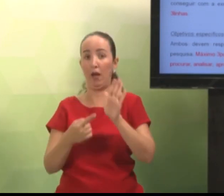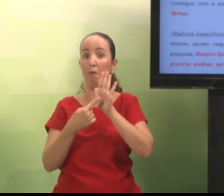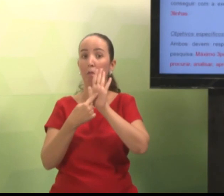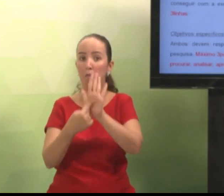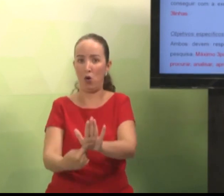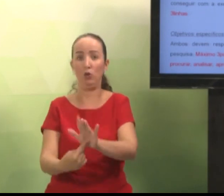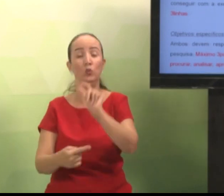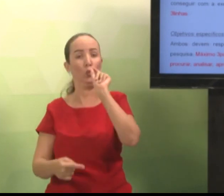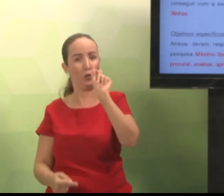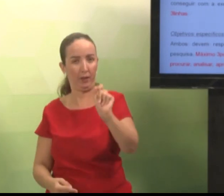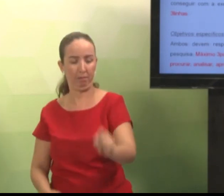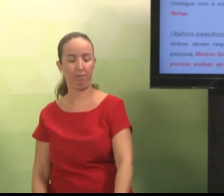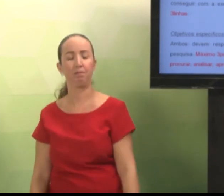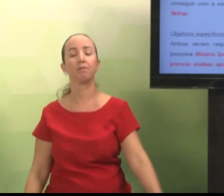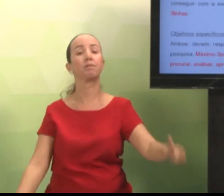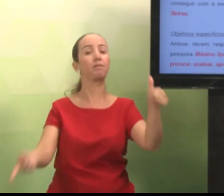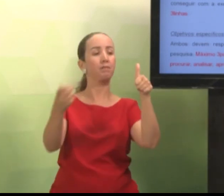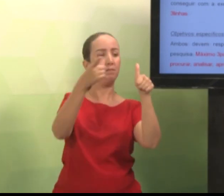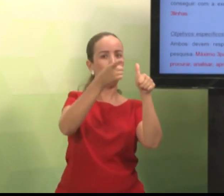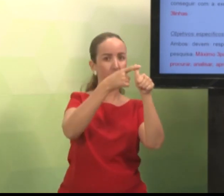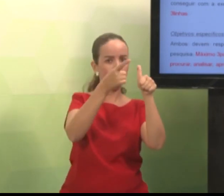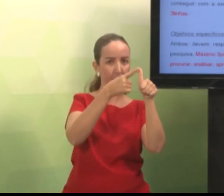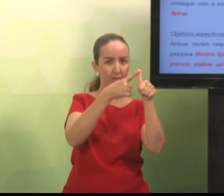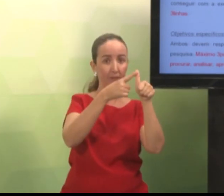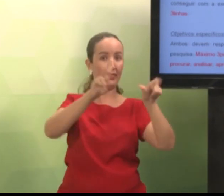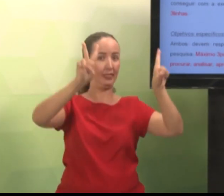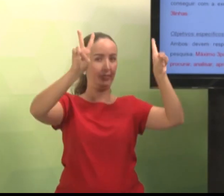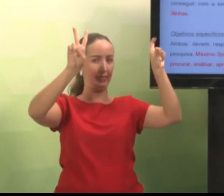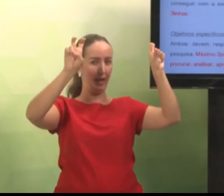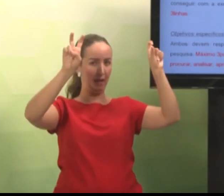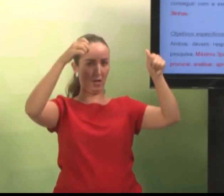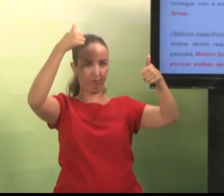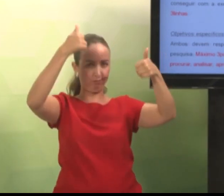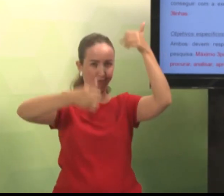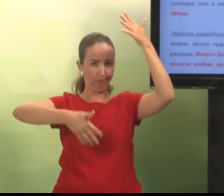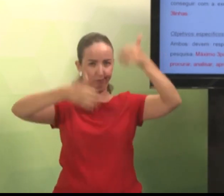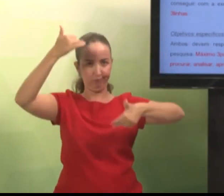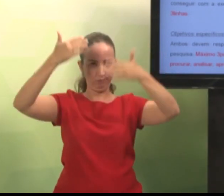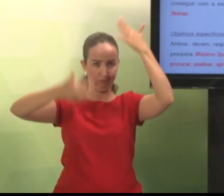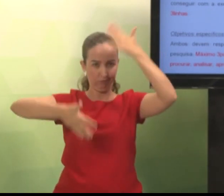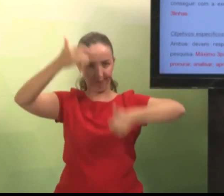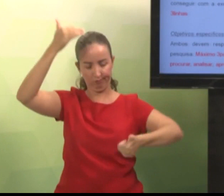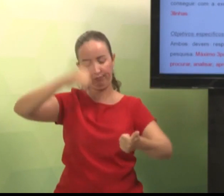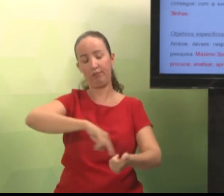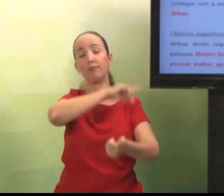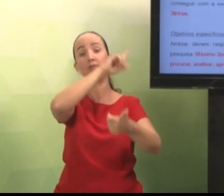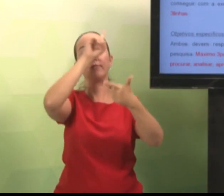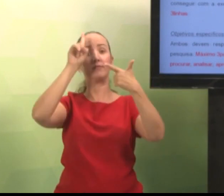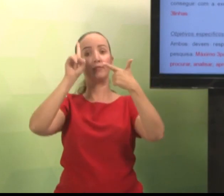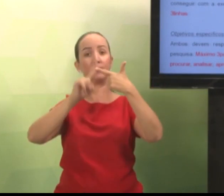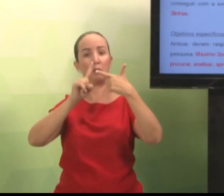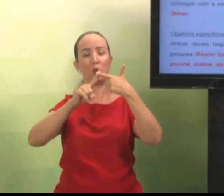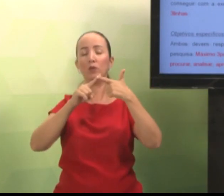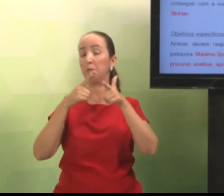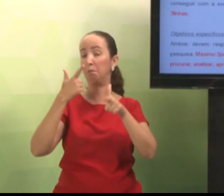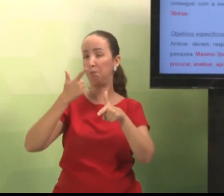Então, todos esses elementos estão na introdução. Vejam. Primeiro, eu vou falar sobre o tema. Vou explicar.